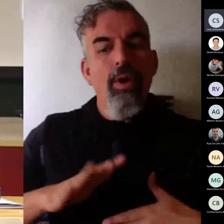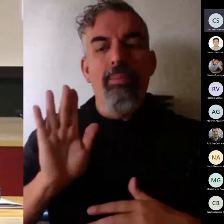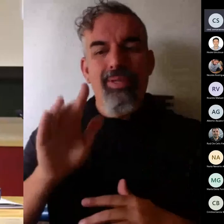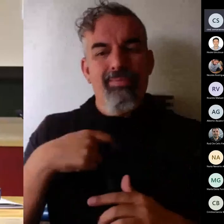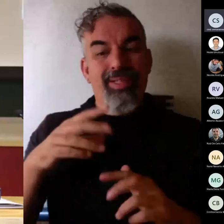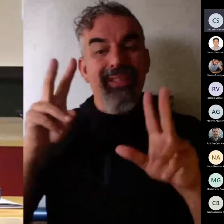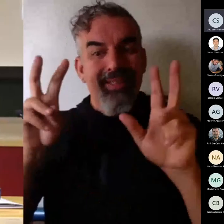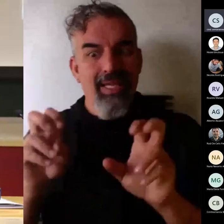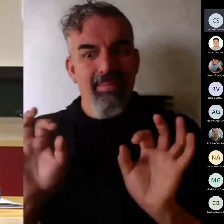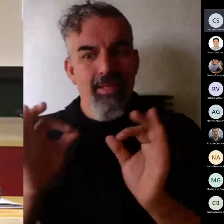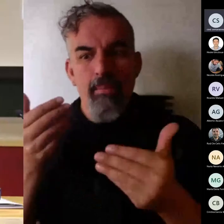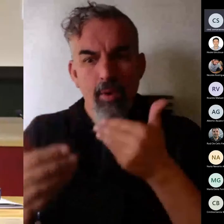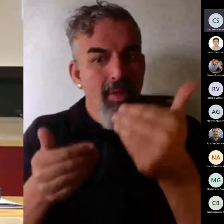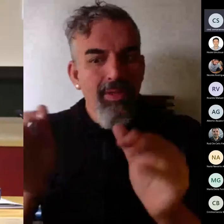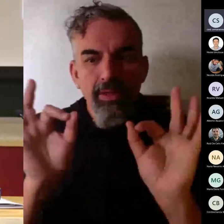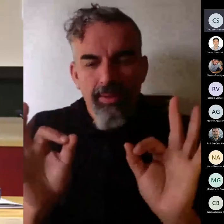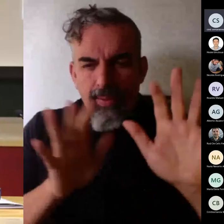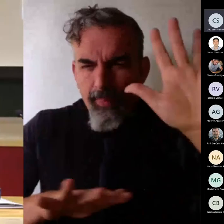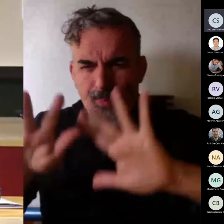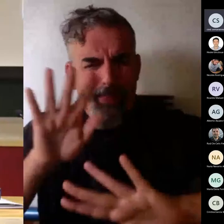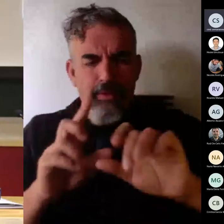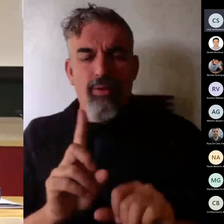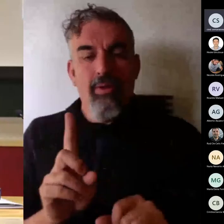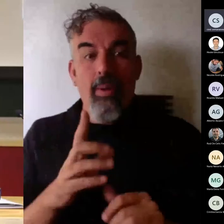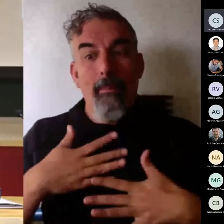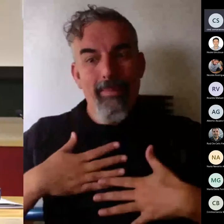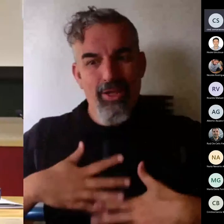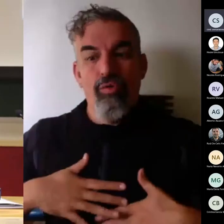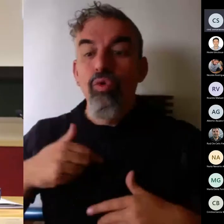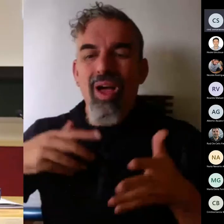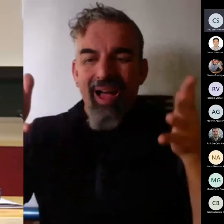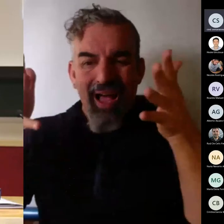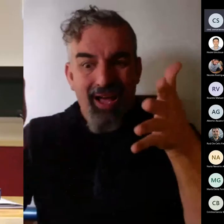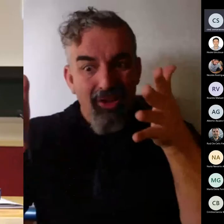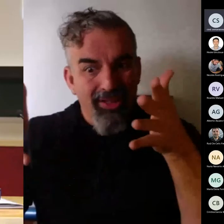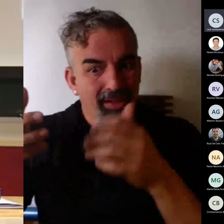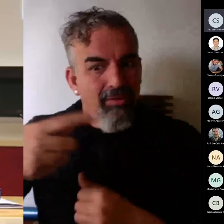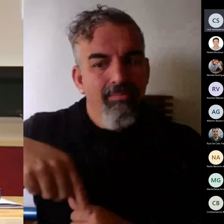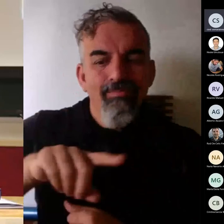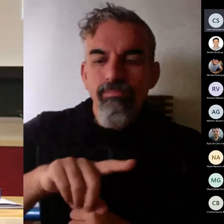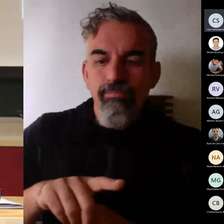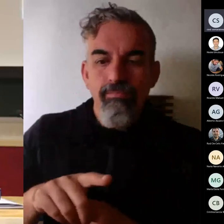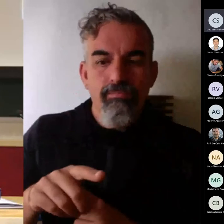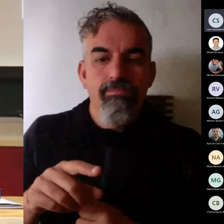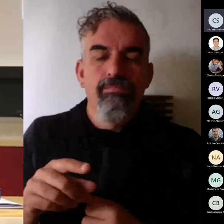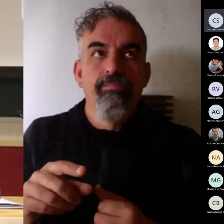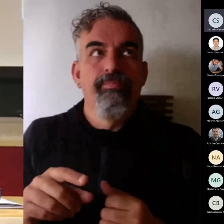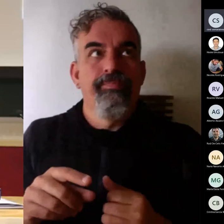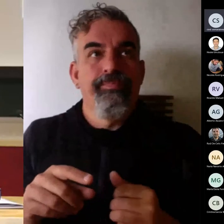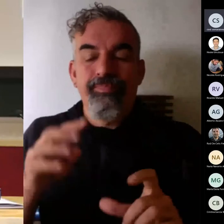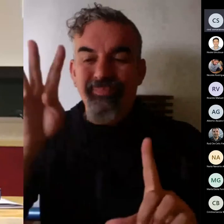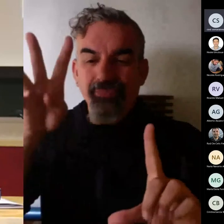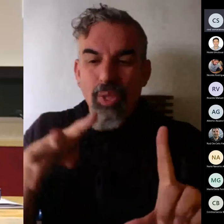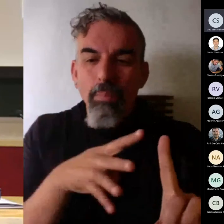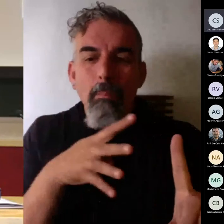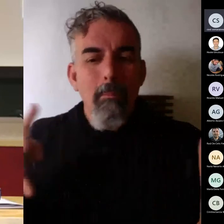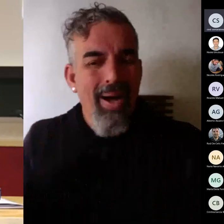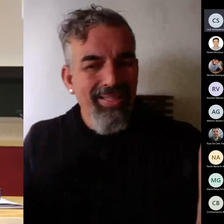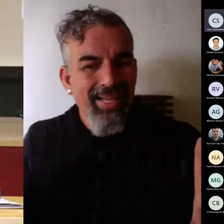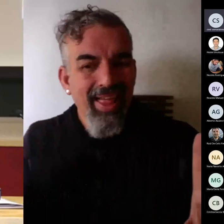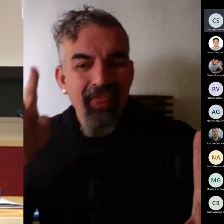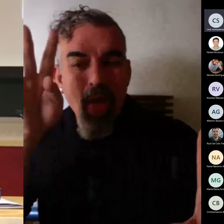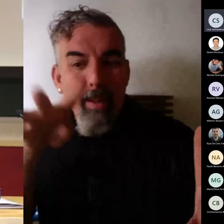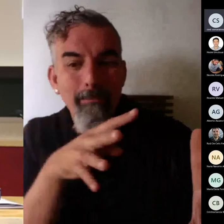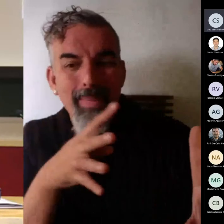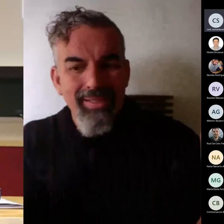prueba pero pero mi recomendación es eso alinear como voy a trabajar para